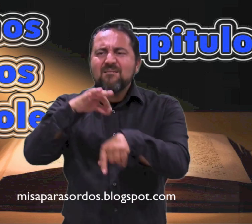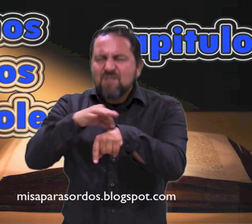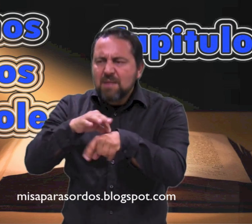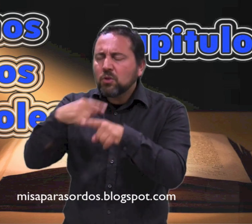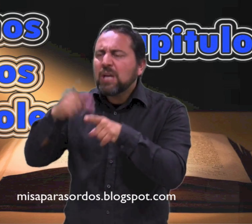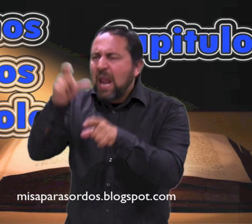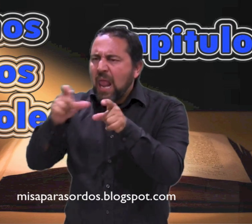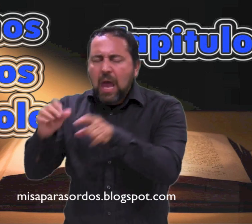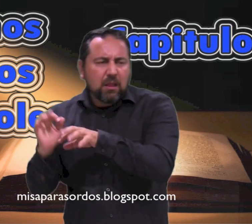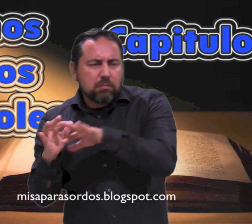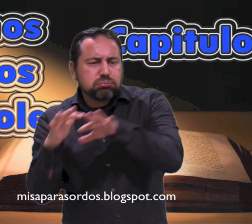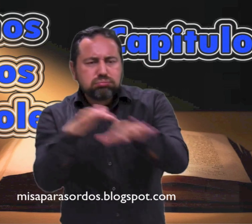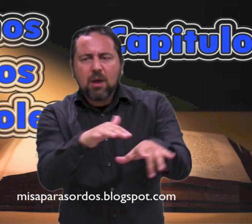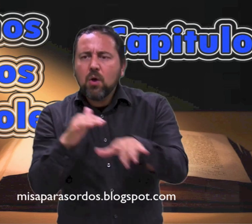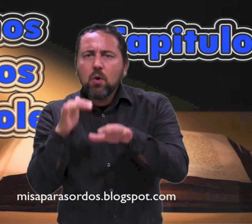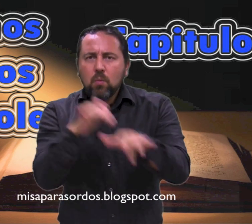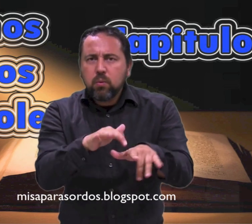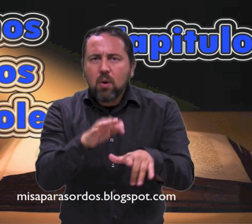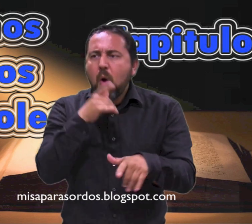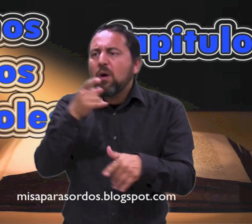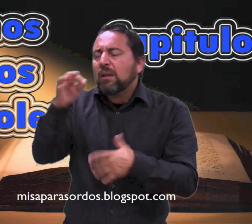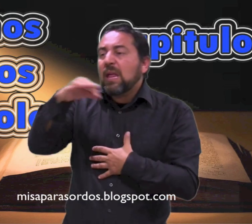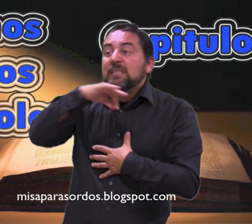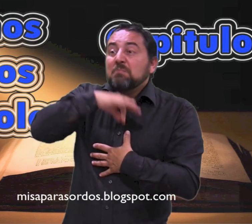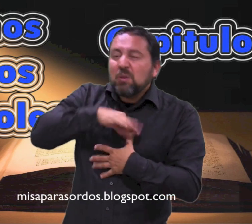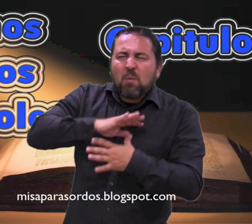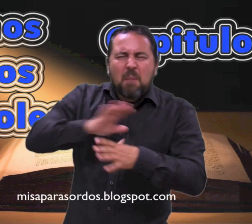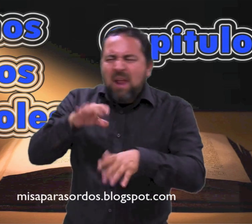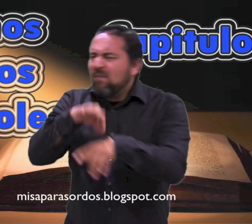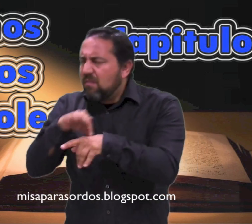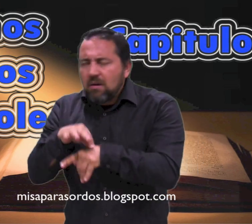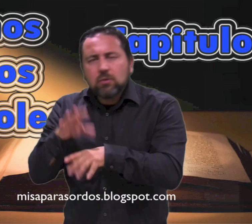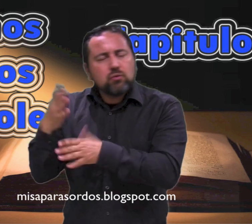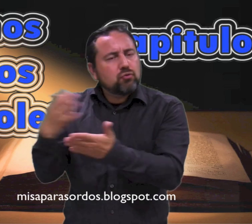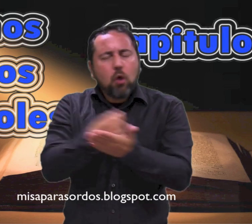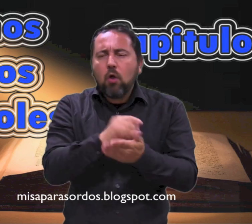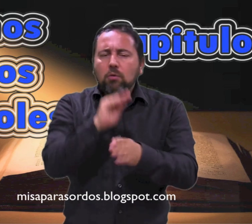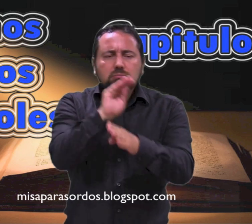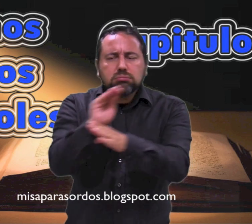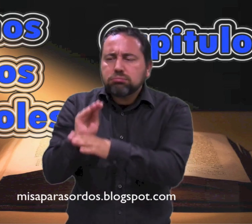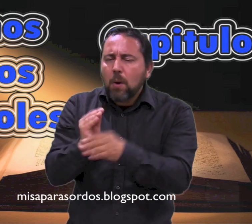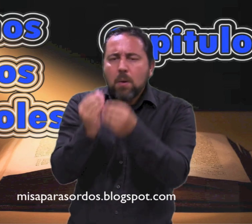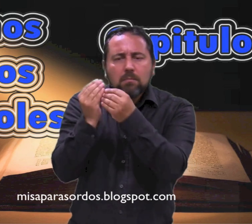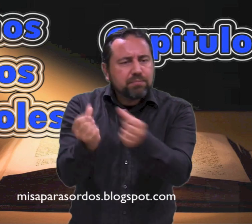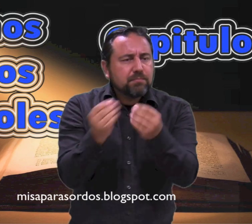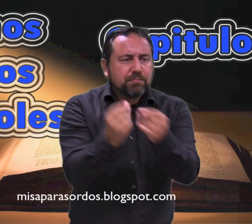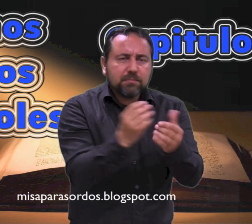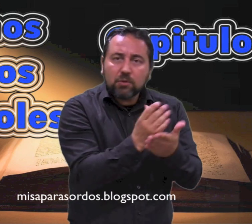llevando a enfermos y poseídos de espíritu inmundo. Y